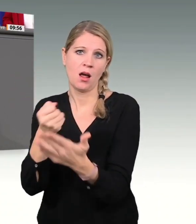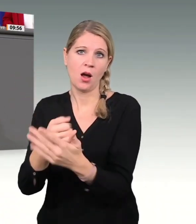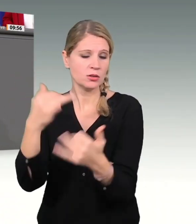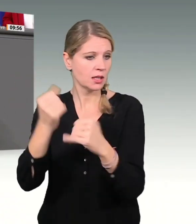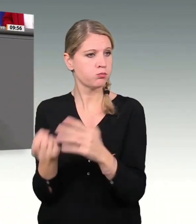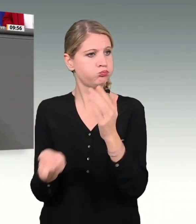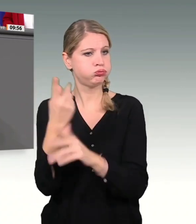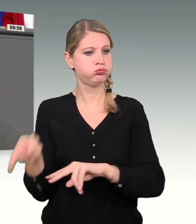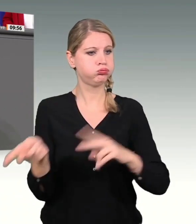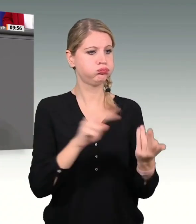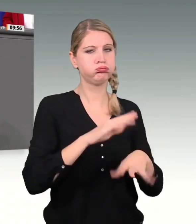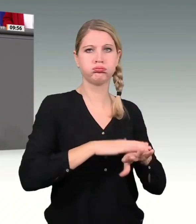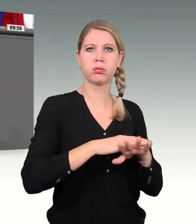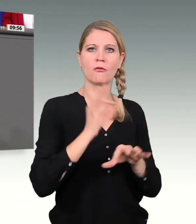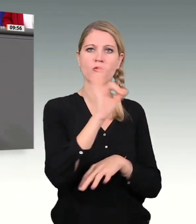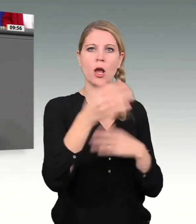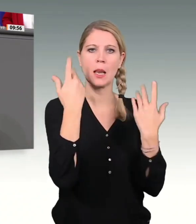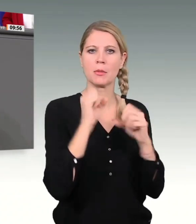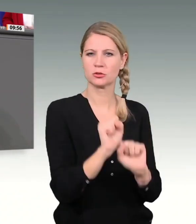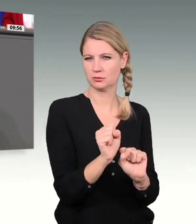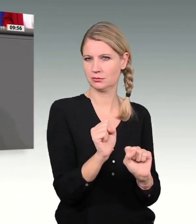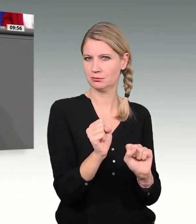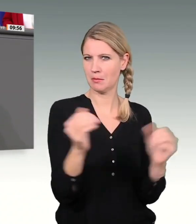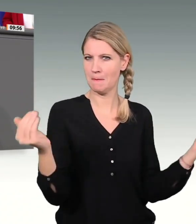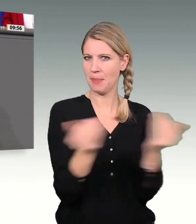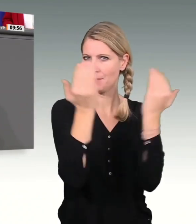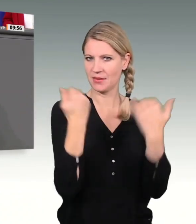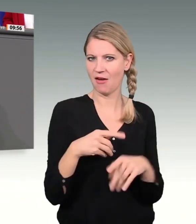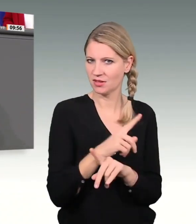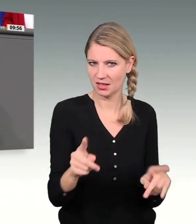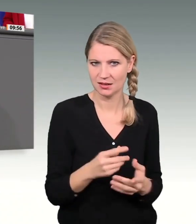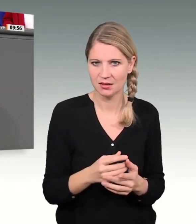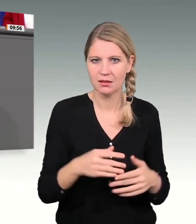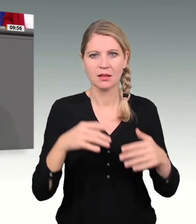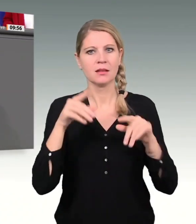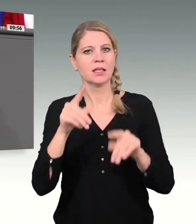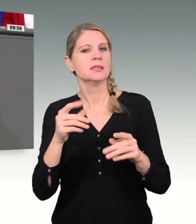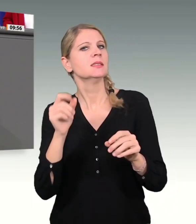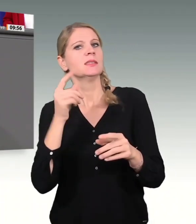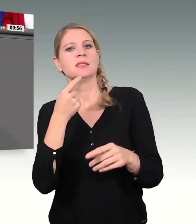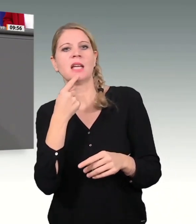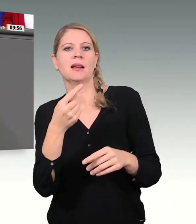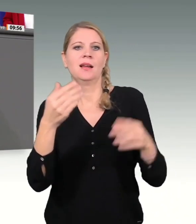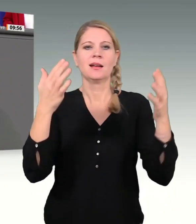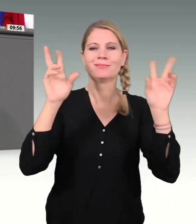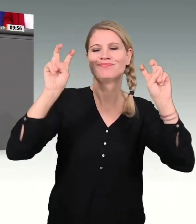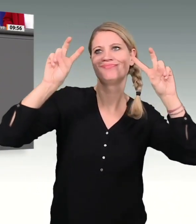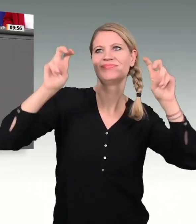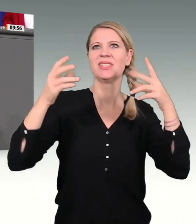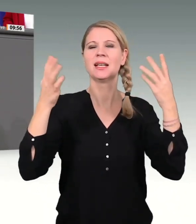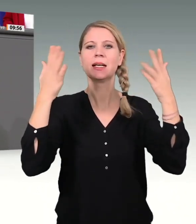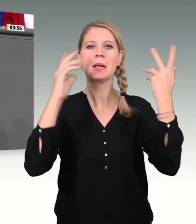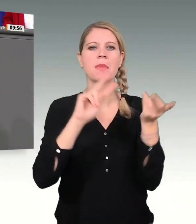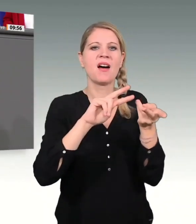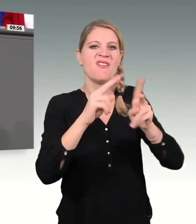generell als außergewöhnliche Notsituation zu definieren. Damit versetzen Sie, sehr geehrter Herr Finanzminister, der